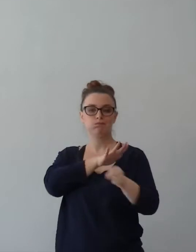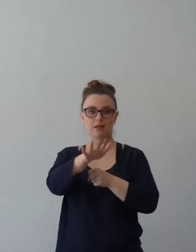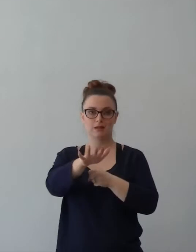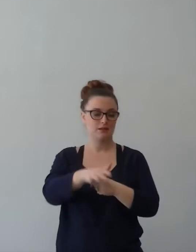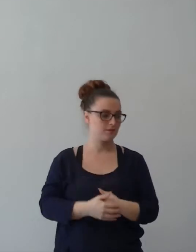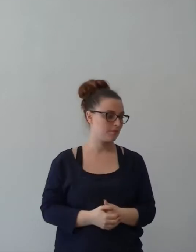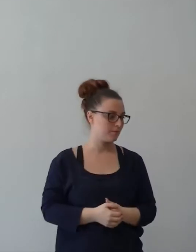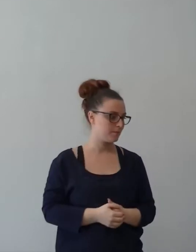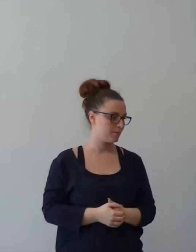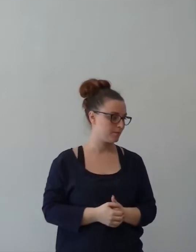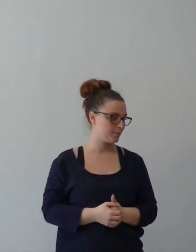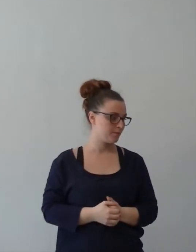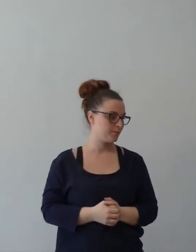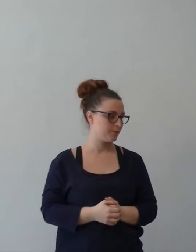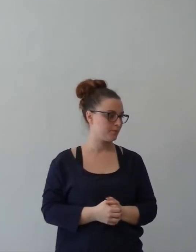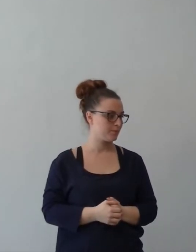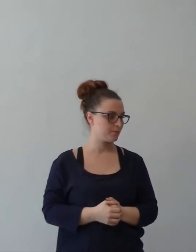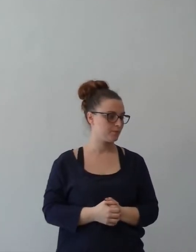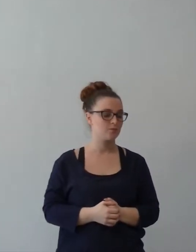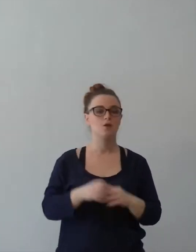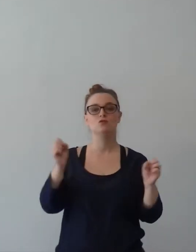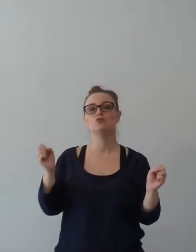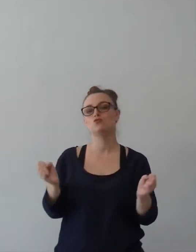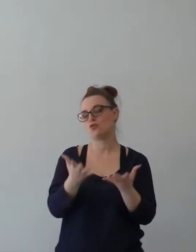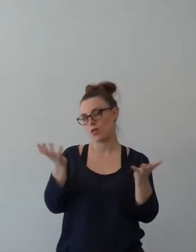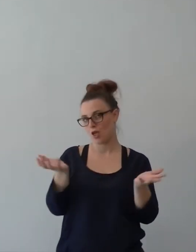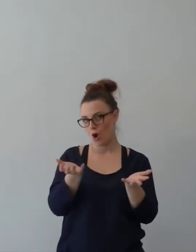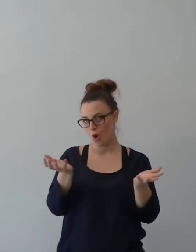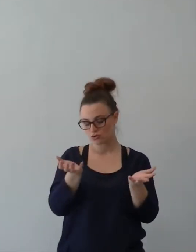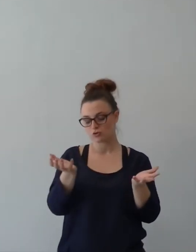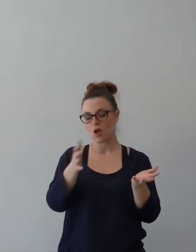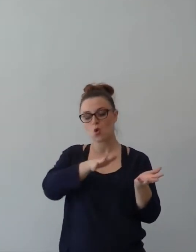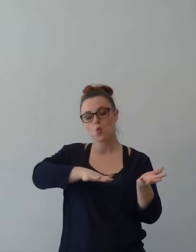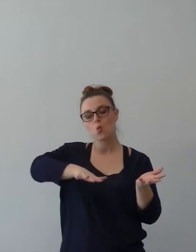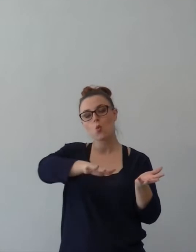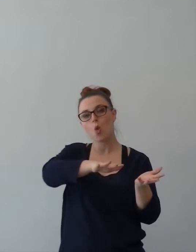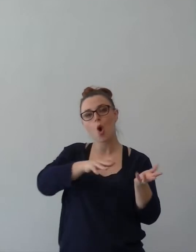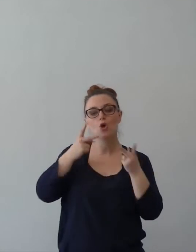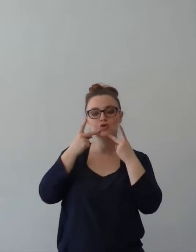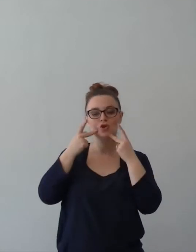Che il posto meno gioioso spesso, il posto meno gioioso che conosciamo, sono le chiese.